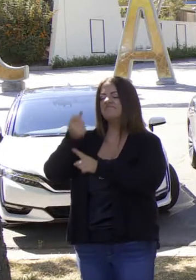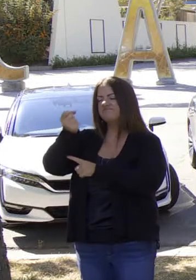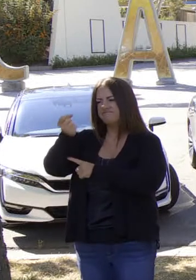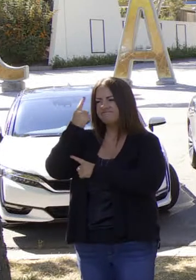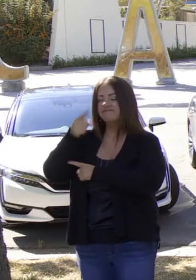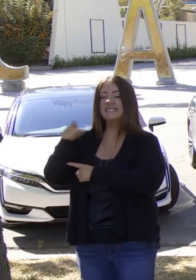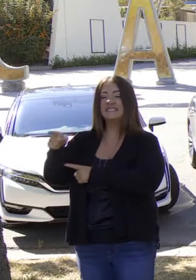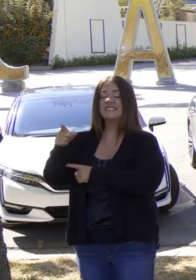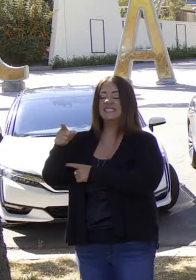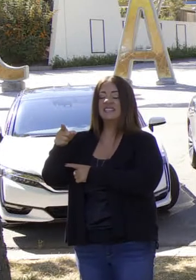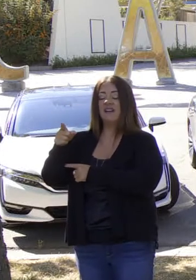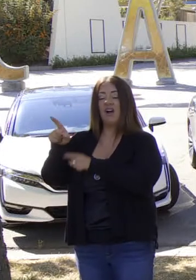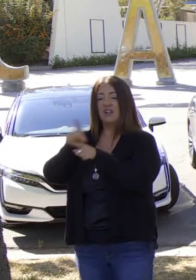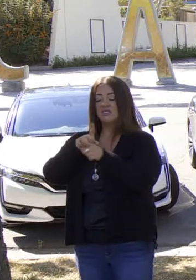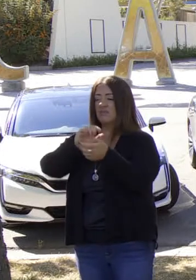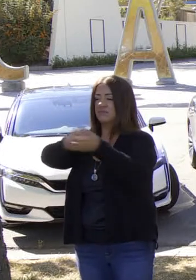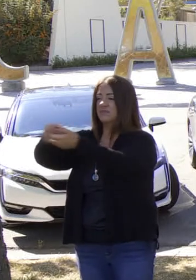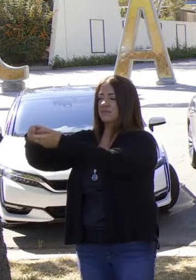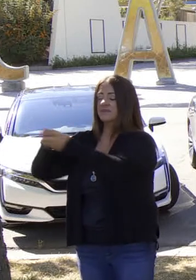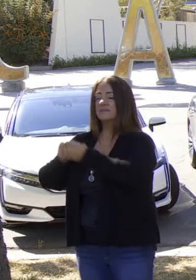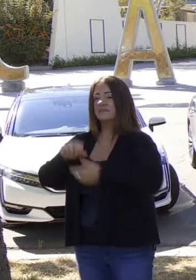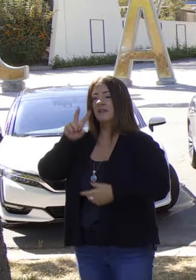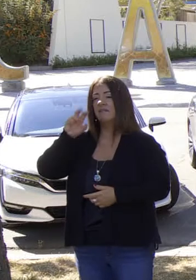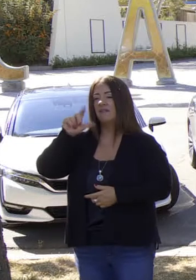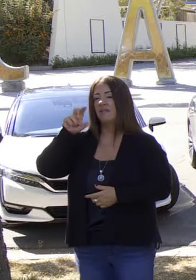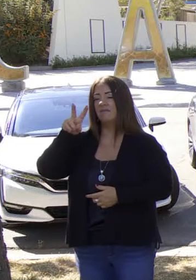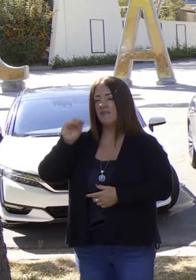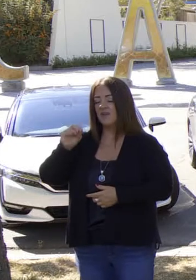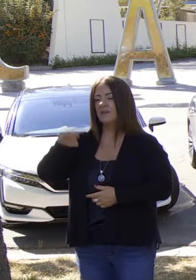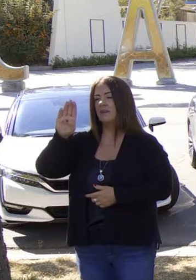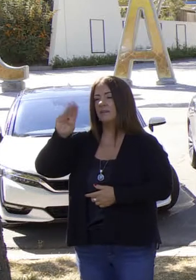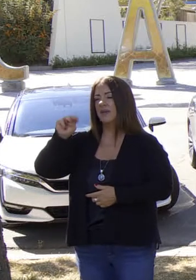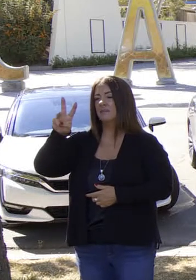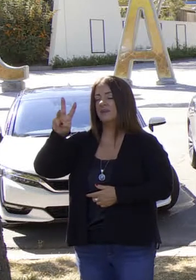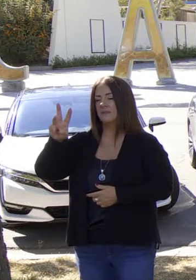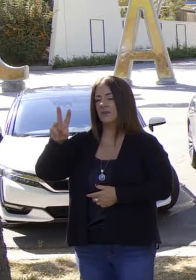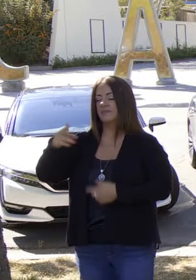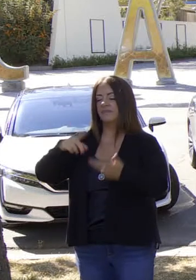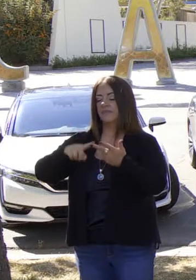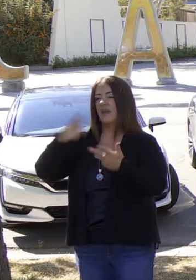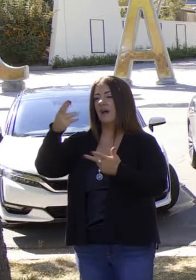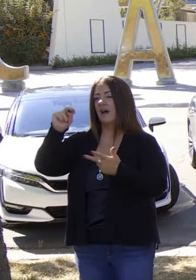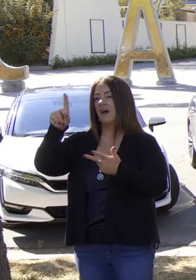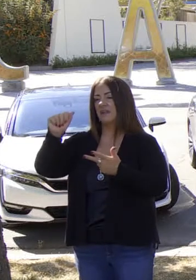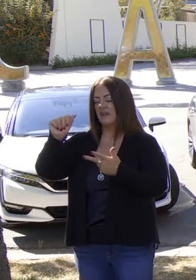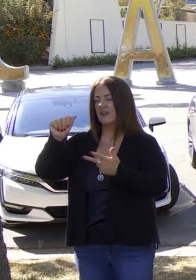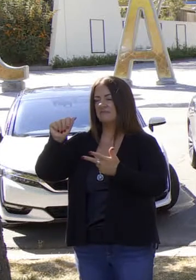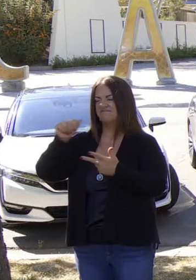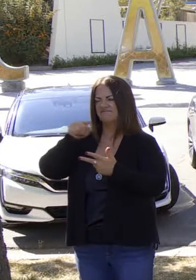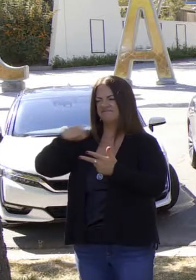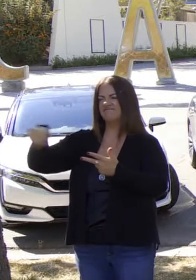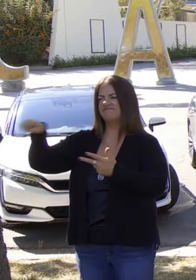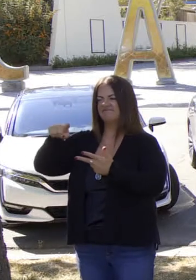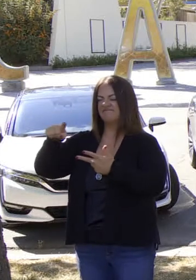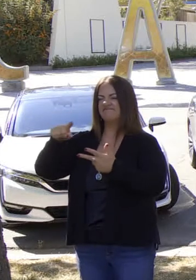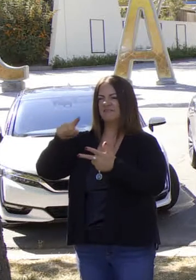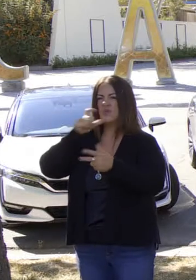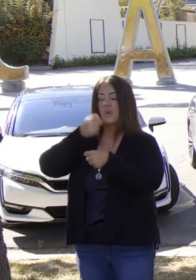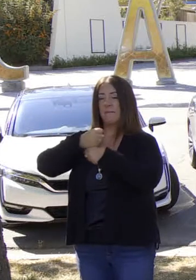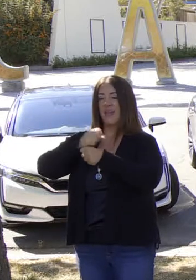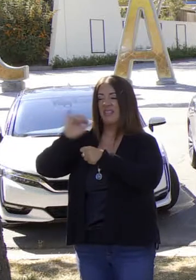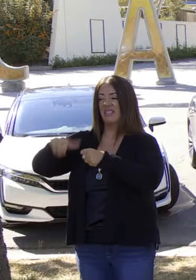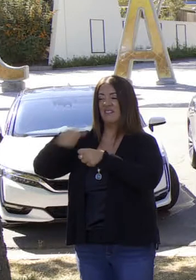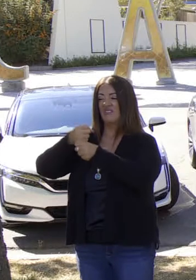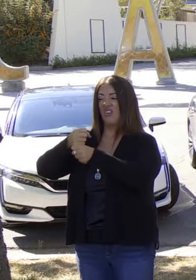entiende, los socios que pudo incluir, Volvo, BMW, Honda, ellos también entienden.